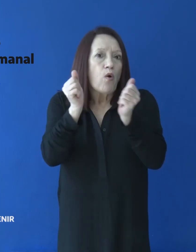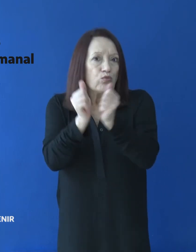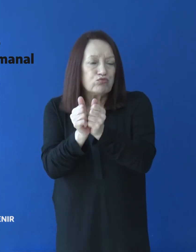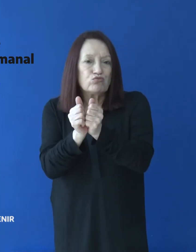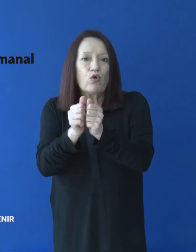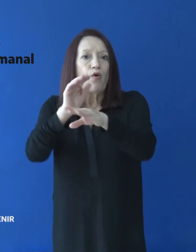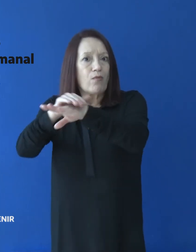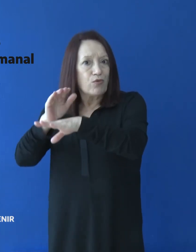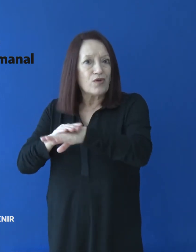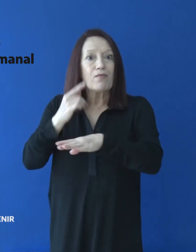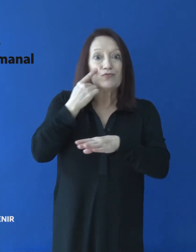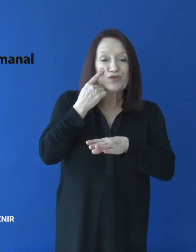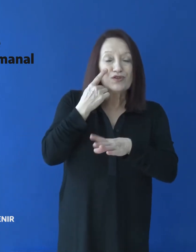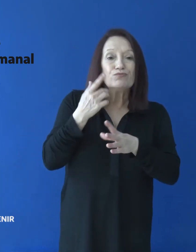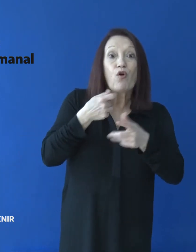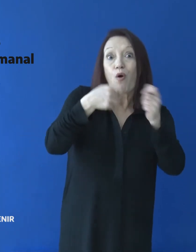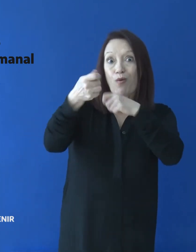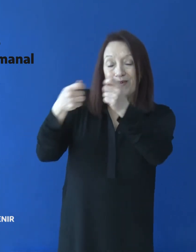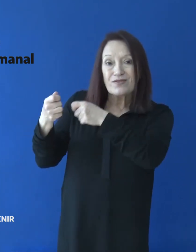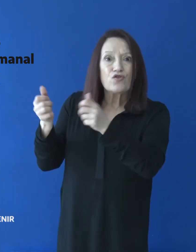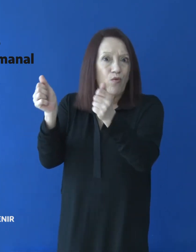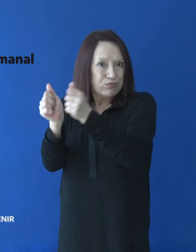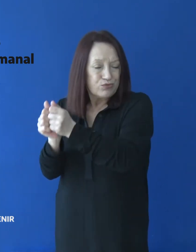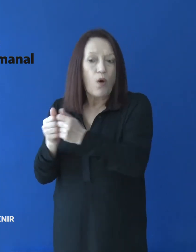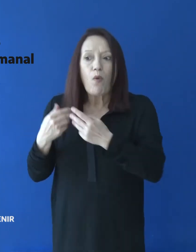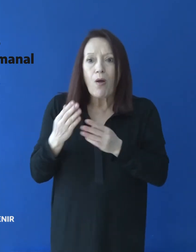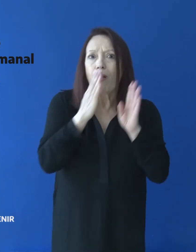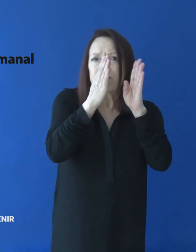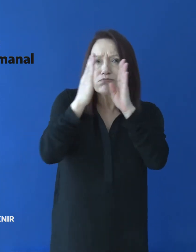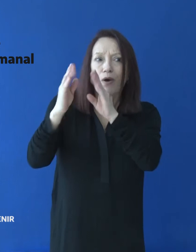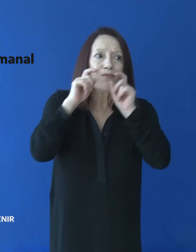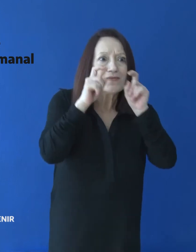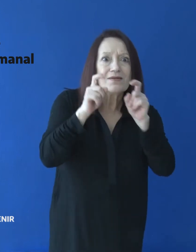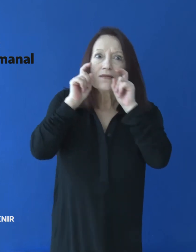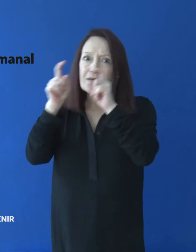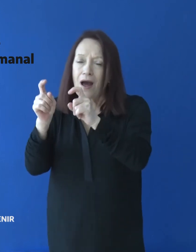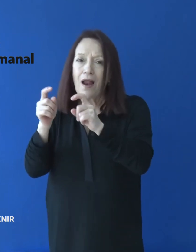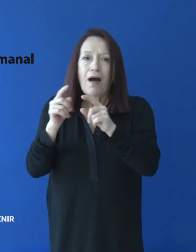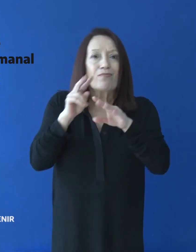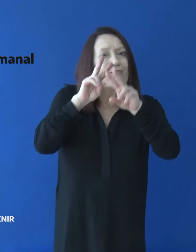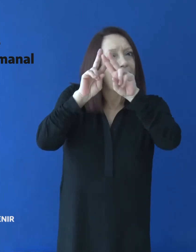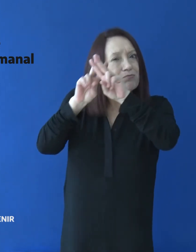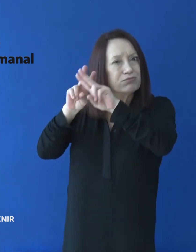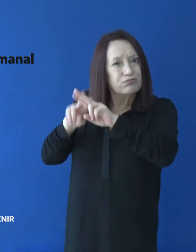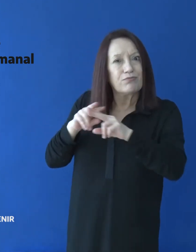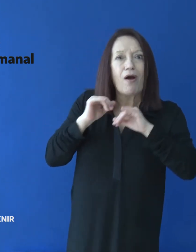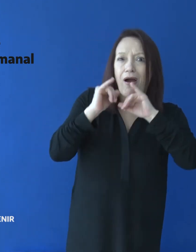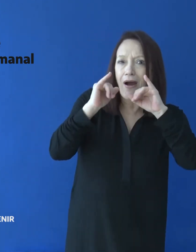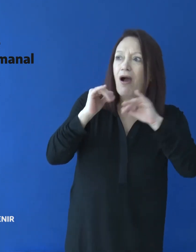comerciales de los municipios se pueda realizar un esquema de visitas llevando la información, generando